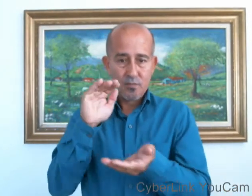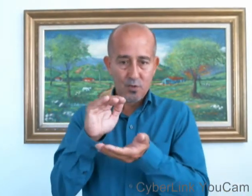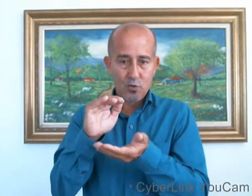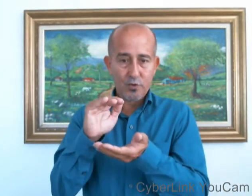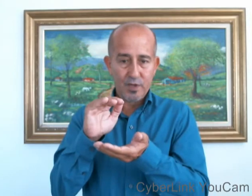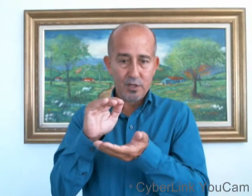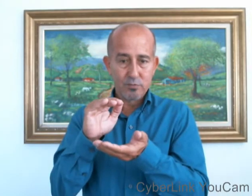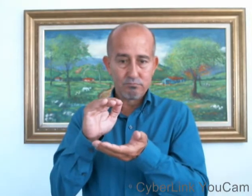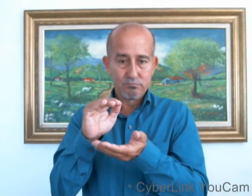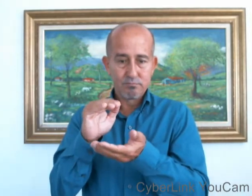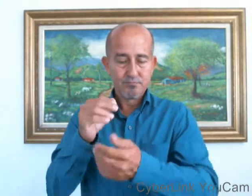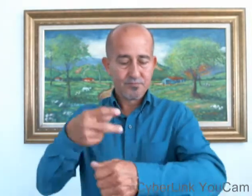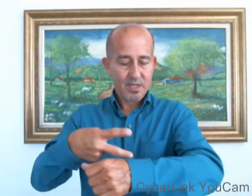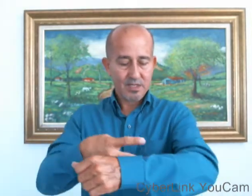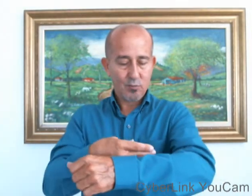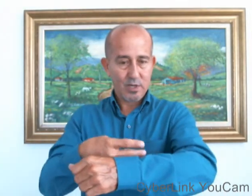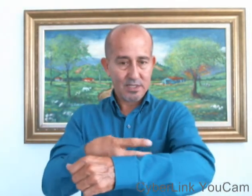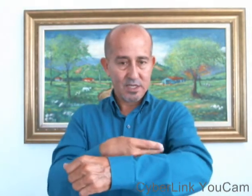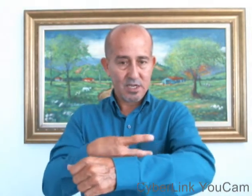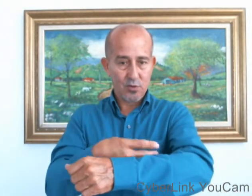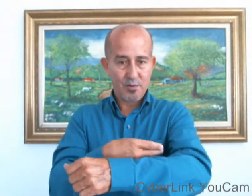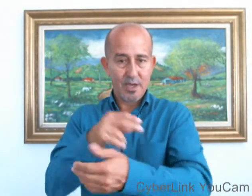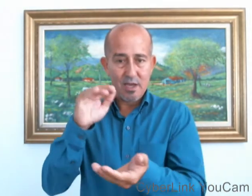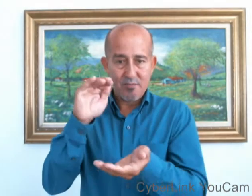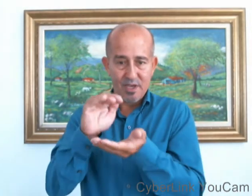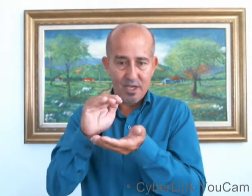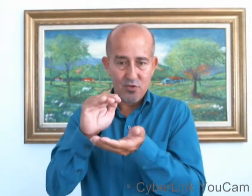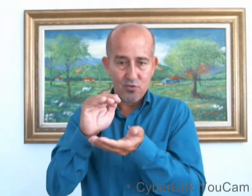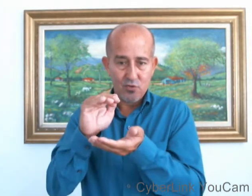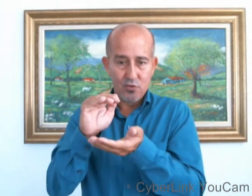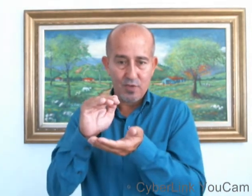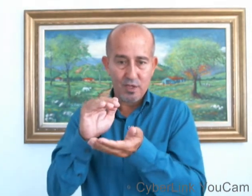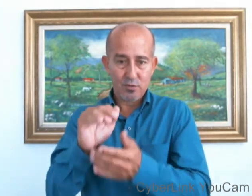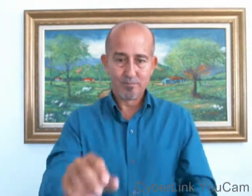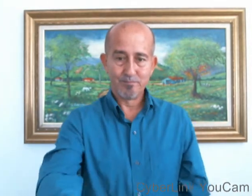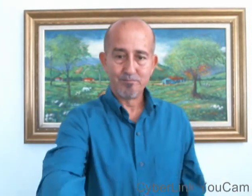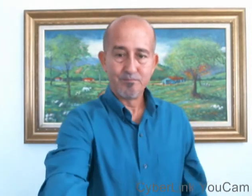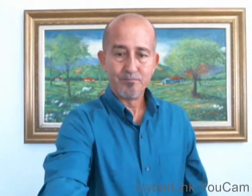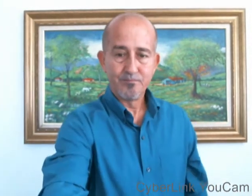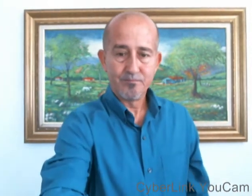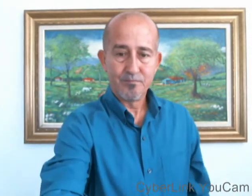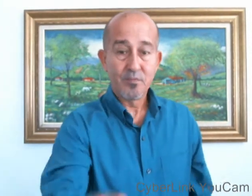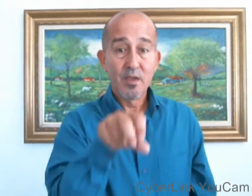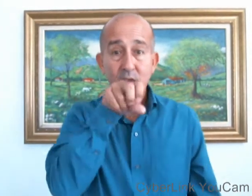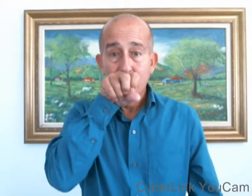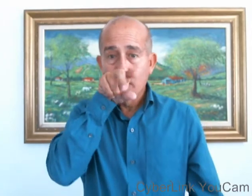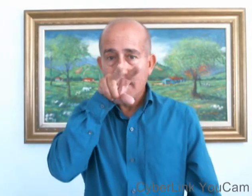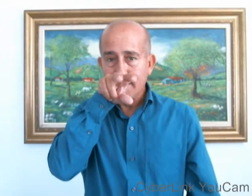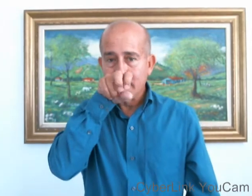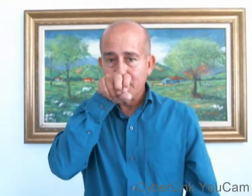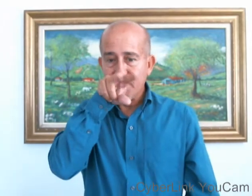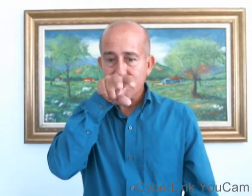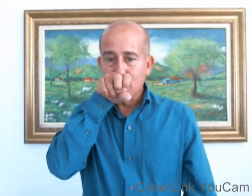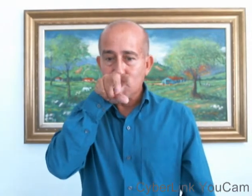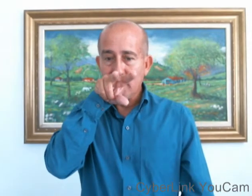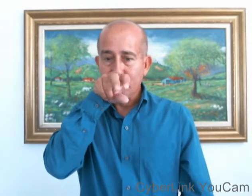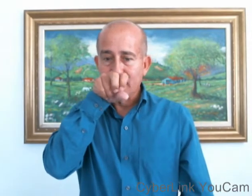Cordero. Hacemos la seña de oveja y pequeño. Cordero. La serpiente o culebra.